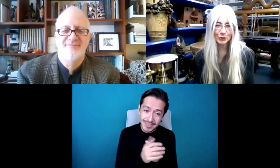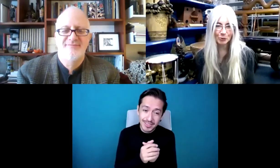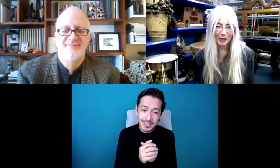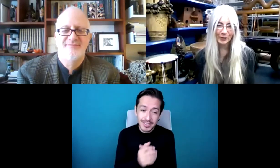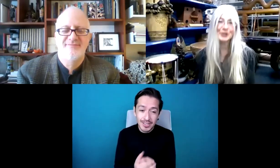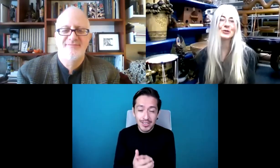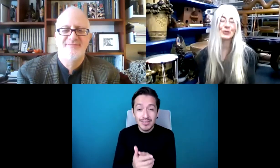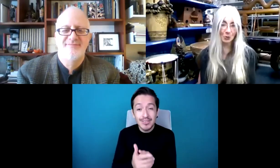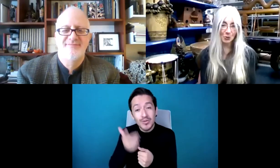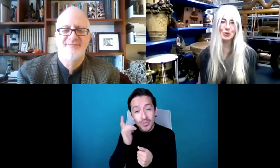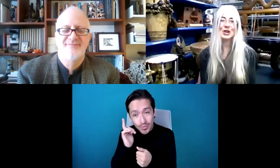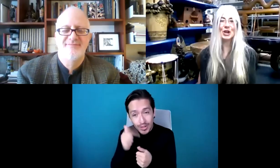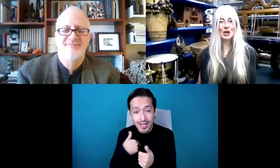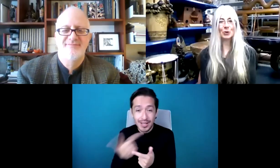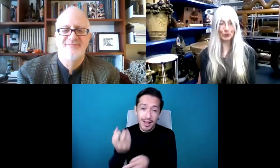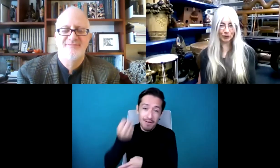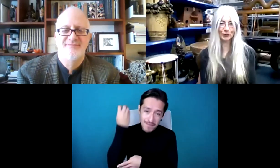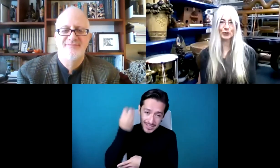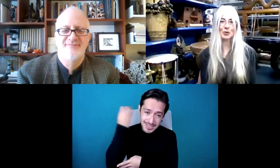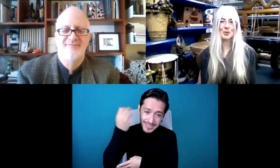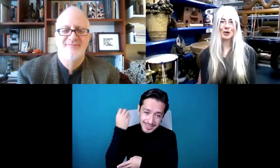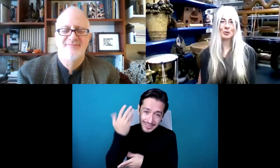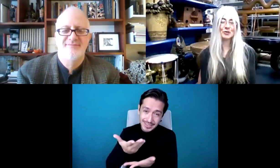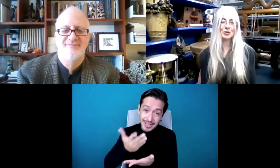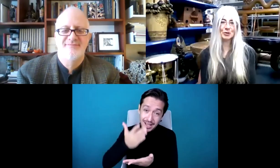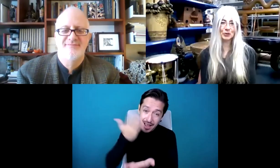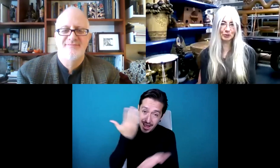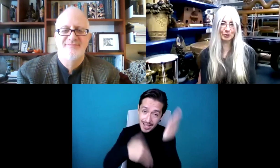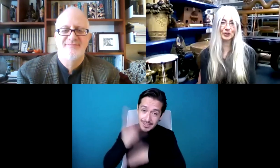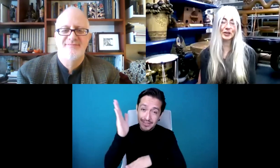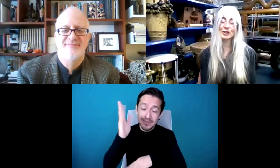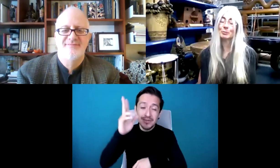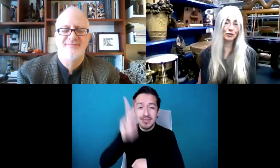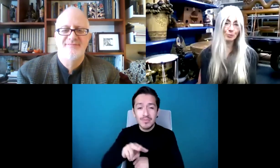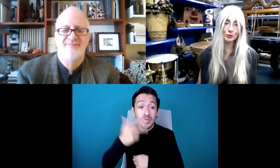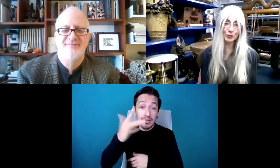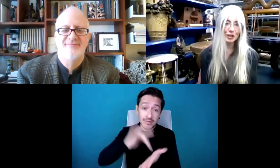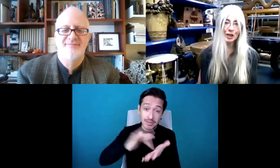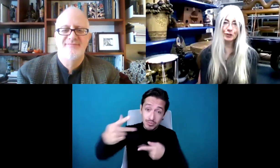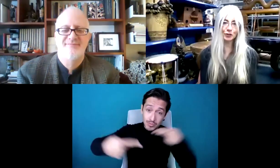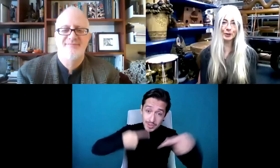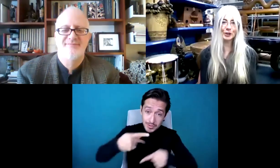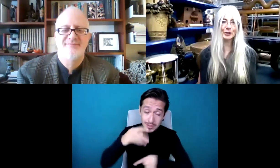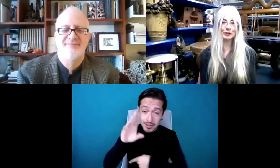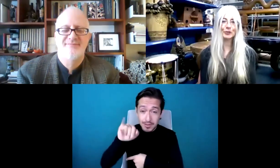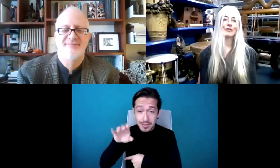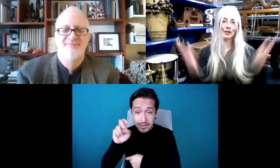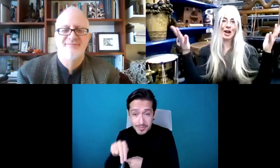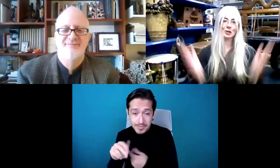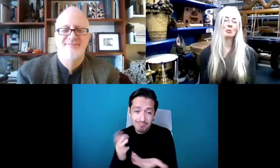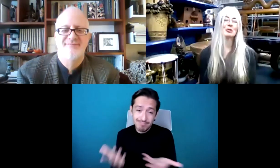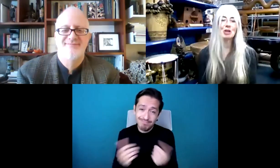Muchas gracias y espero que el resto de la conferencia sea todo un éxito. Gracias por las preguntas a los participantes y